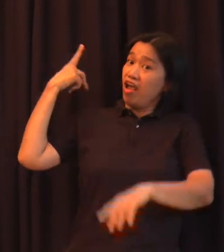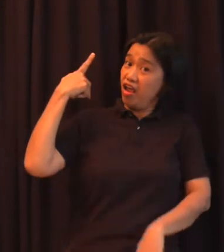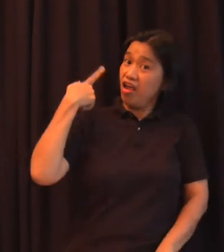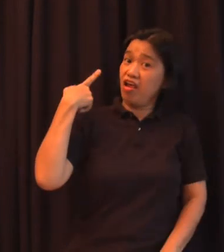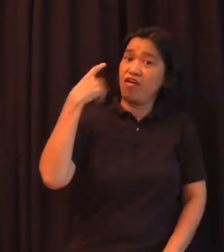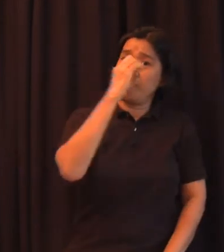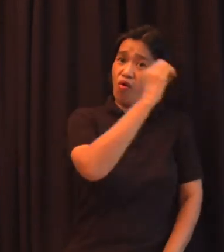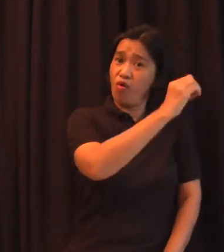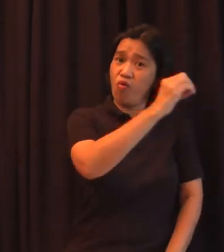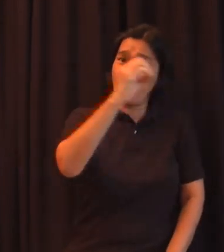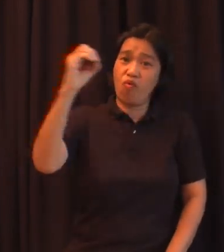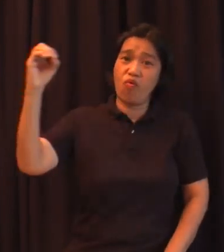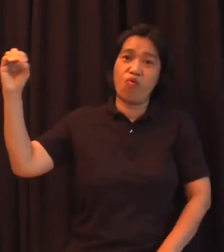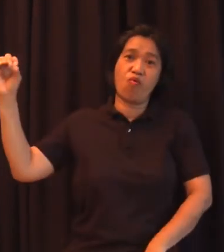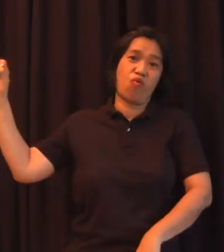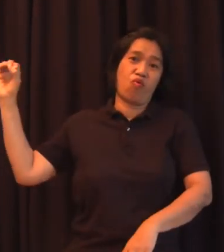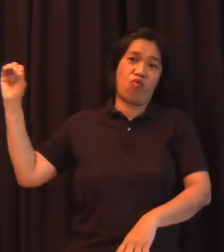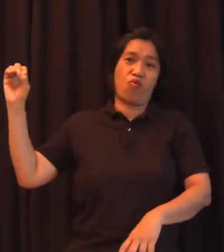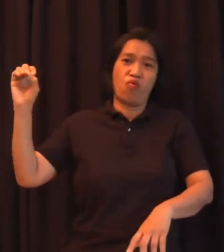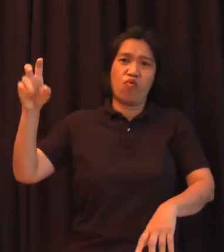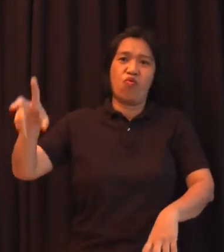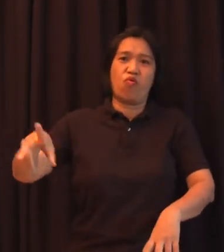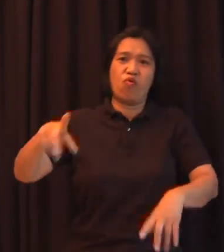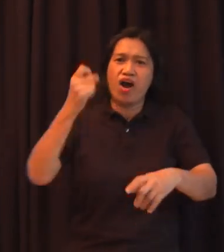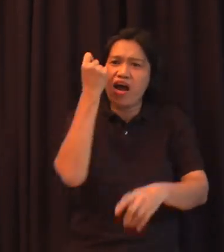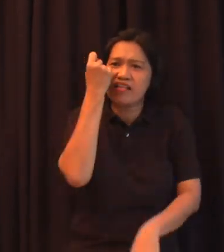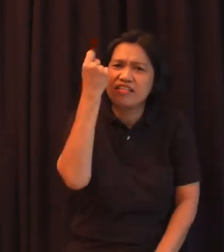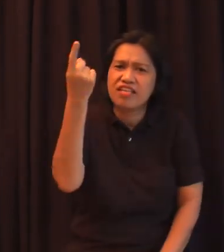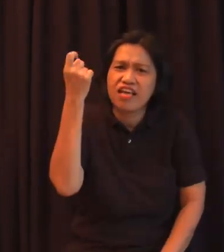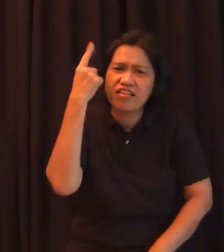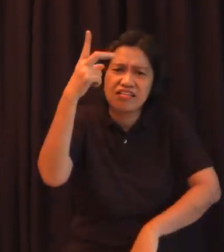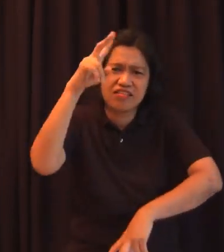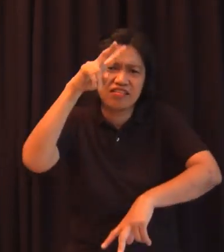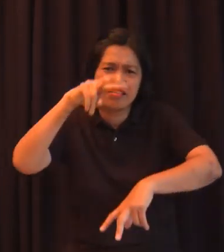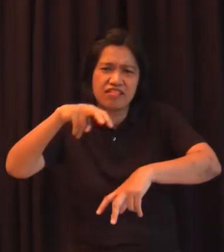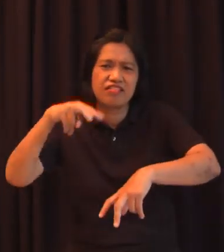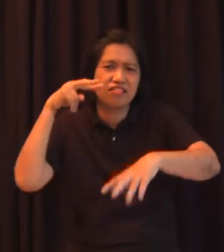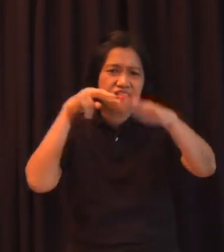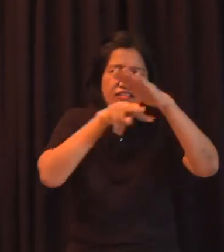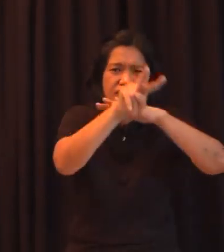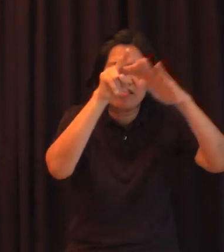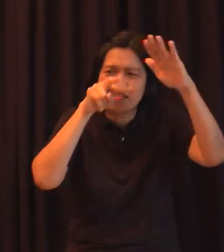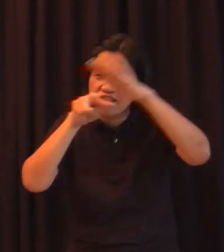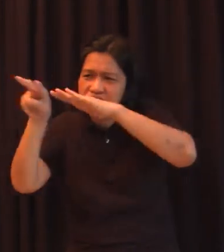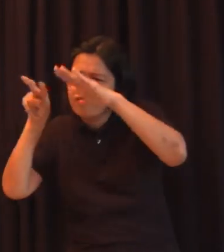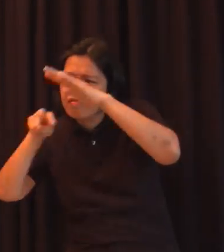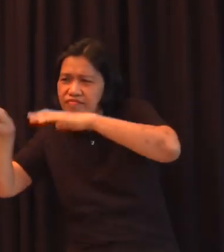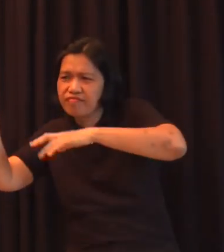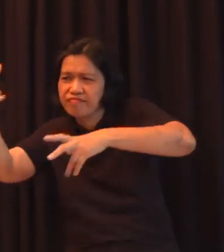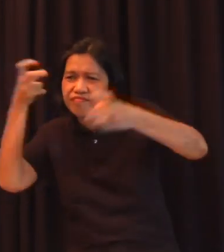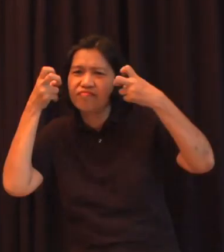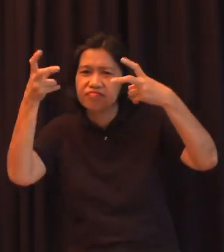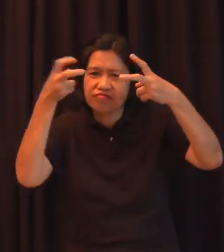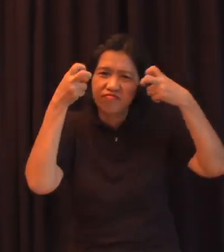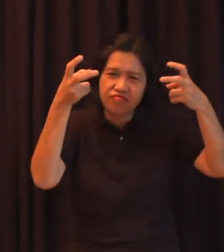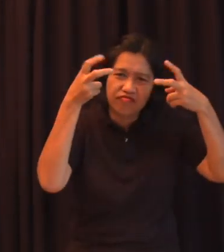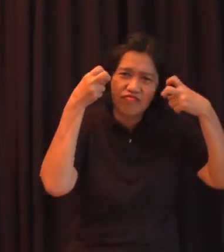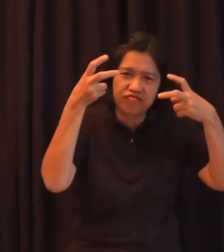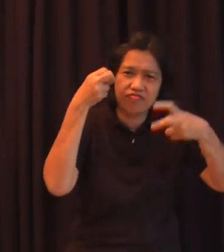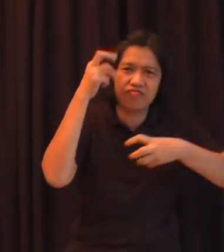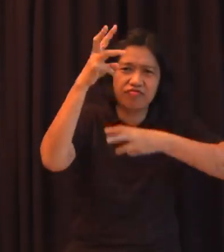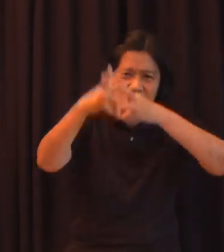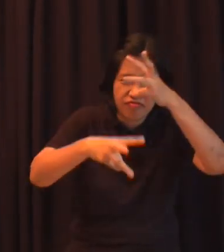pagdadalumat ng paano nila inuunawa ang kanilang daibig ang kanilang lipunan ang kanilang karanasan